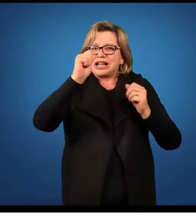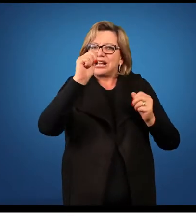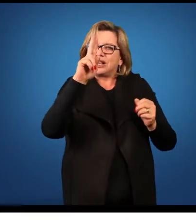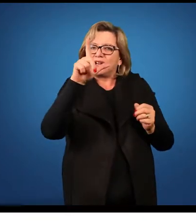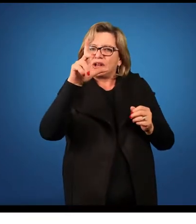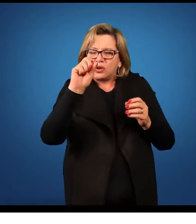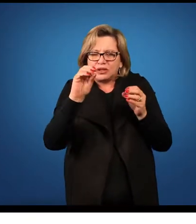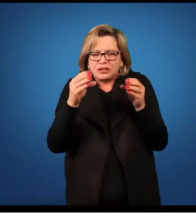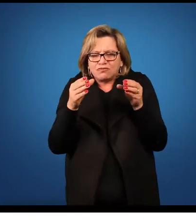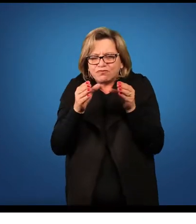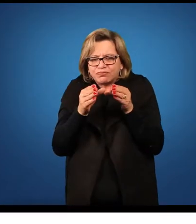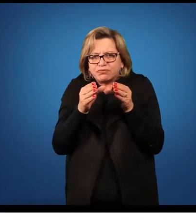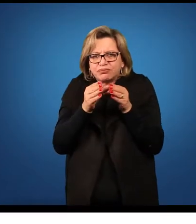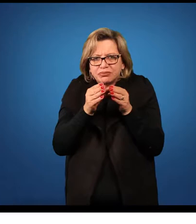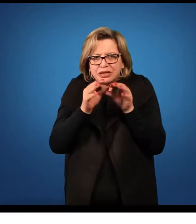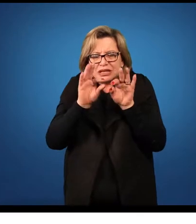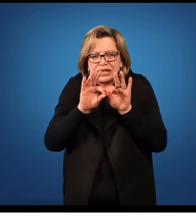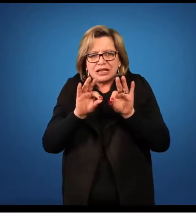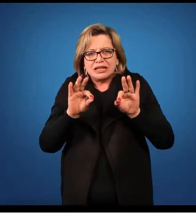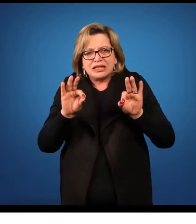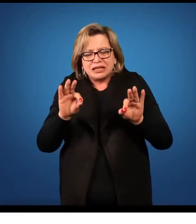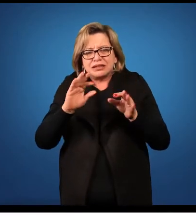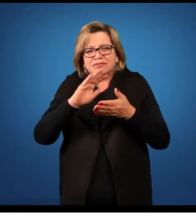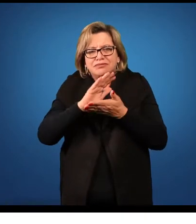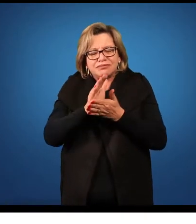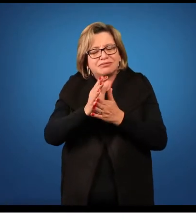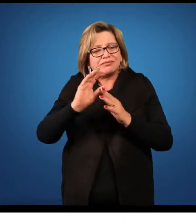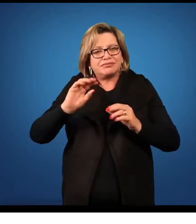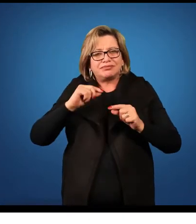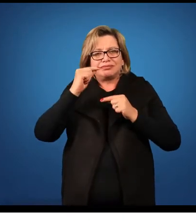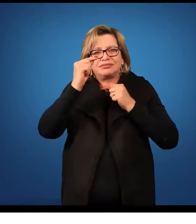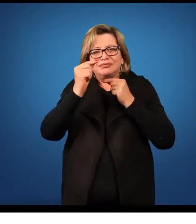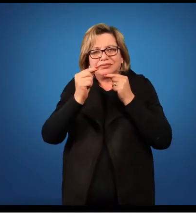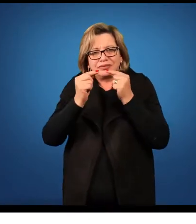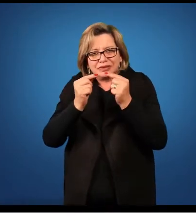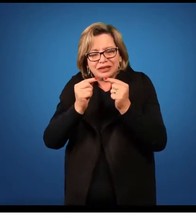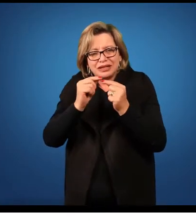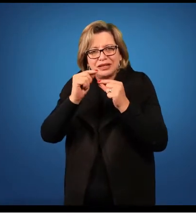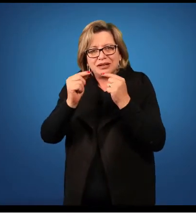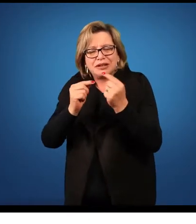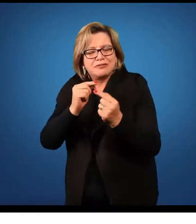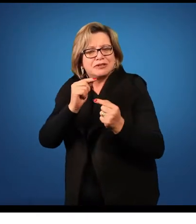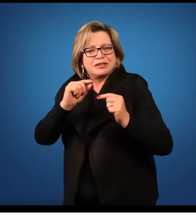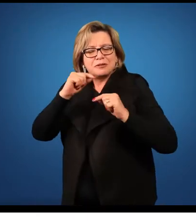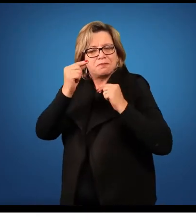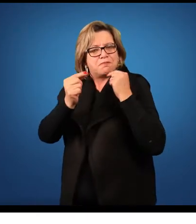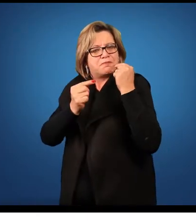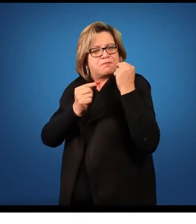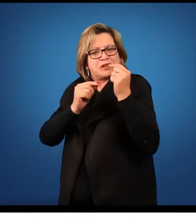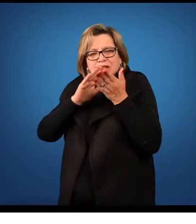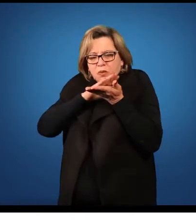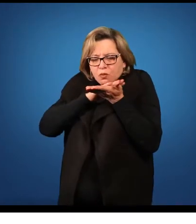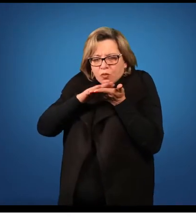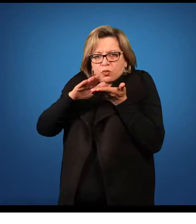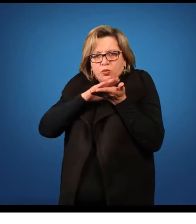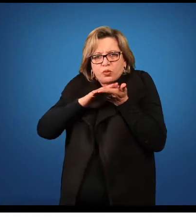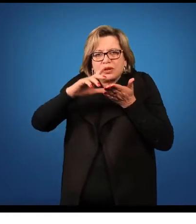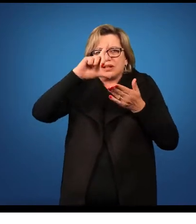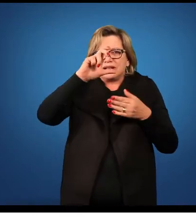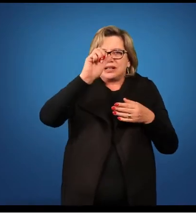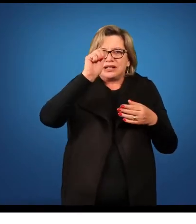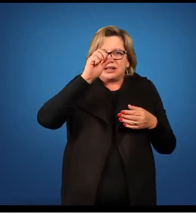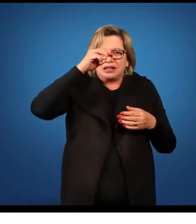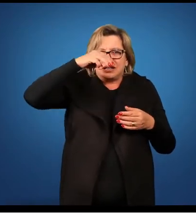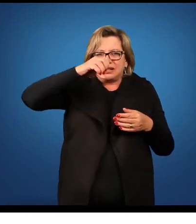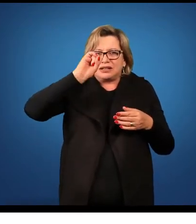reduzidas, simplificadas e achatadas, passando por um processo final de laminação, formando